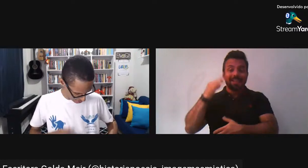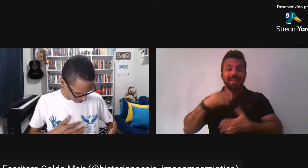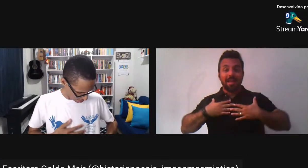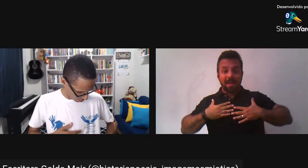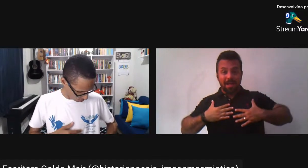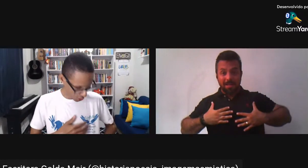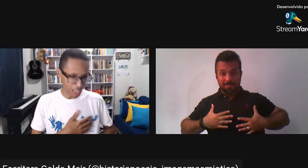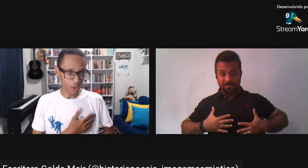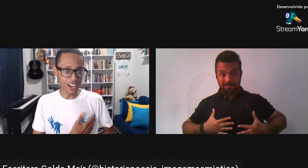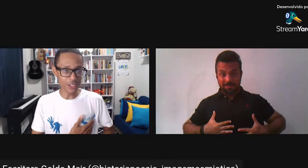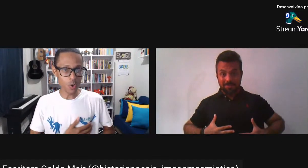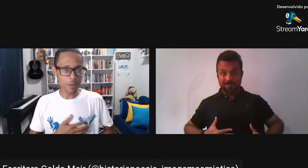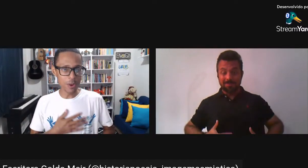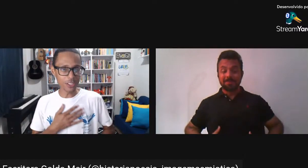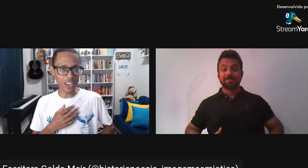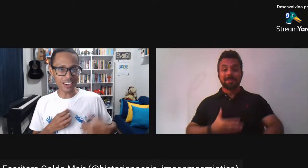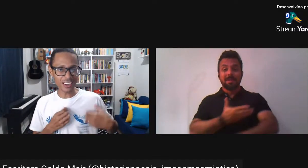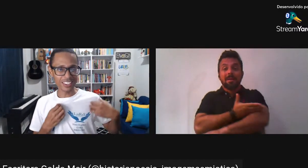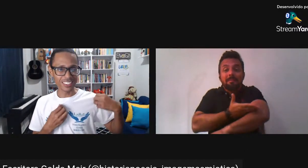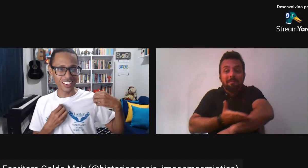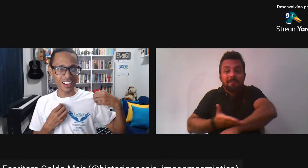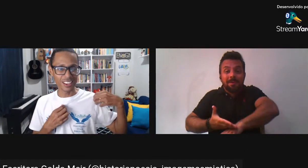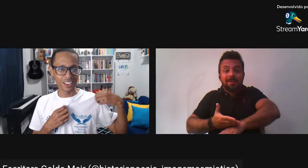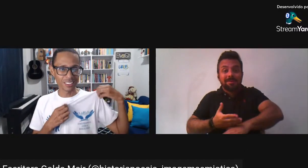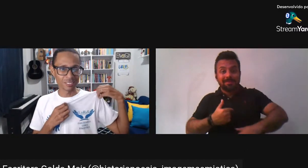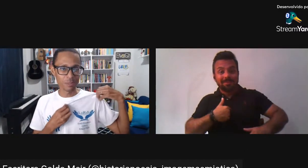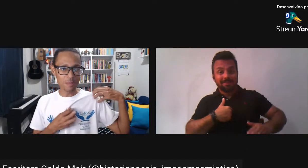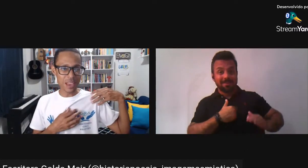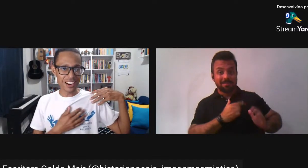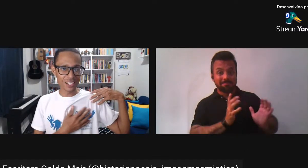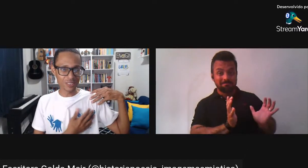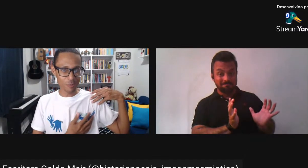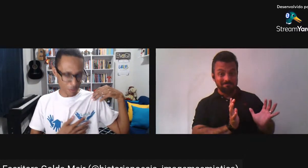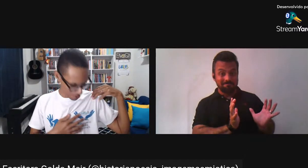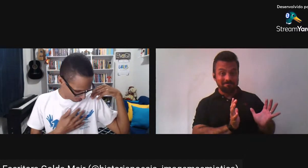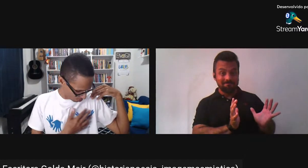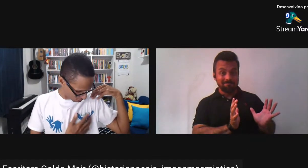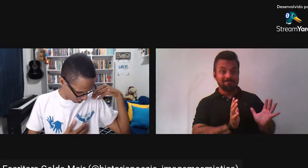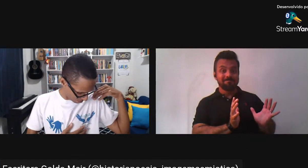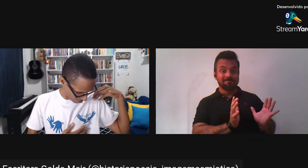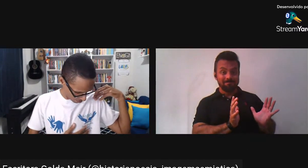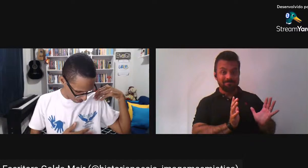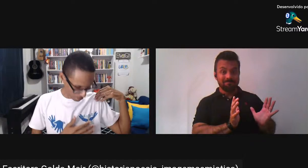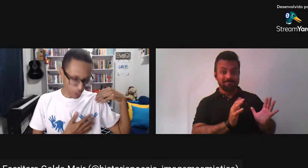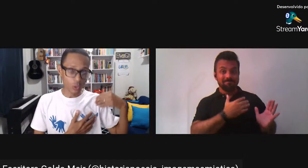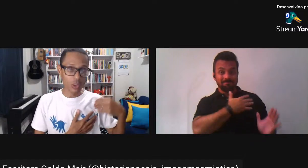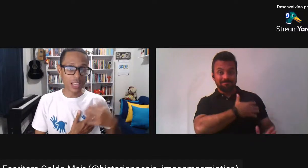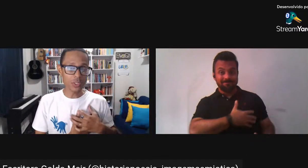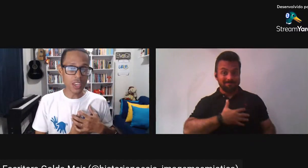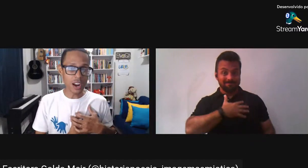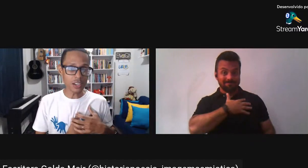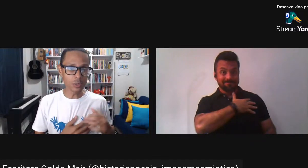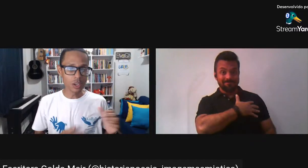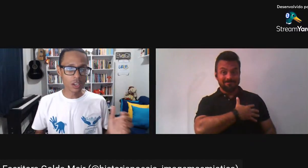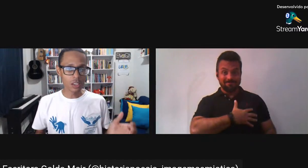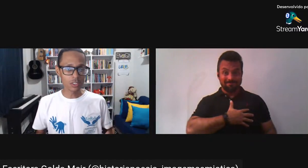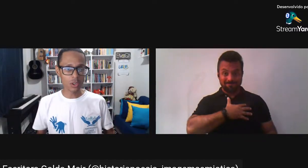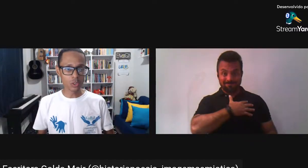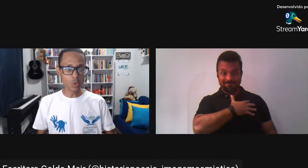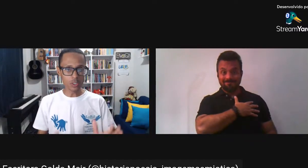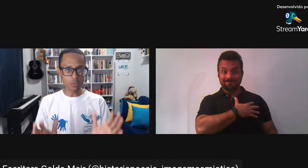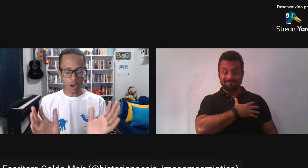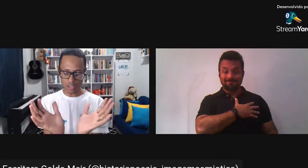camiseta Do Dialogando com a Biblioteca O primeiro logotipo Do lado esquerdo